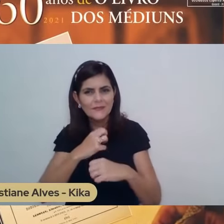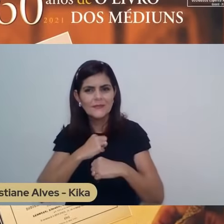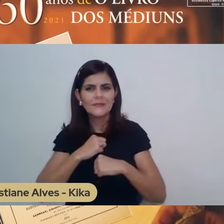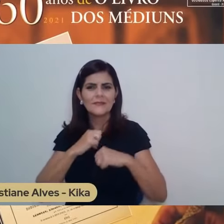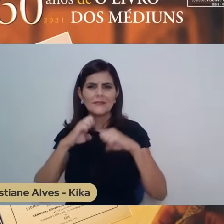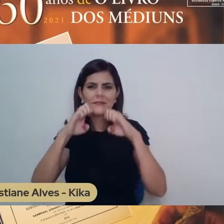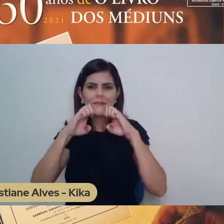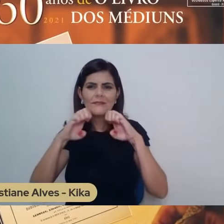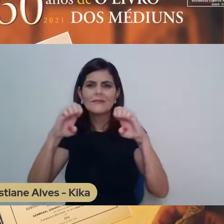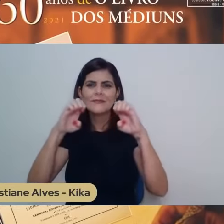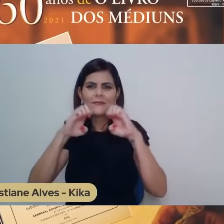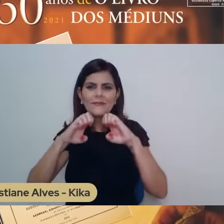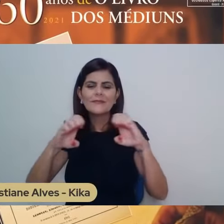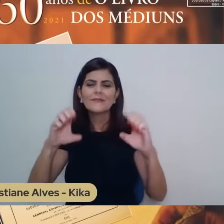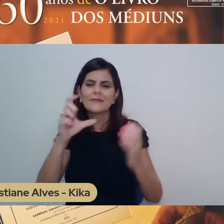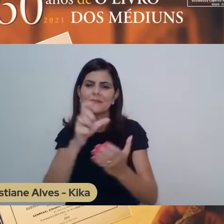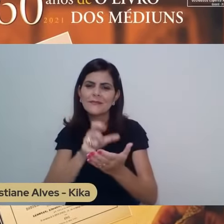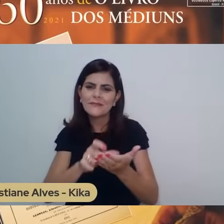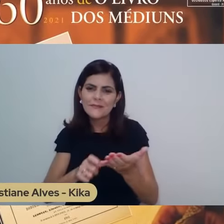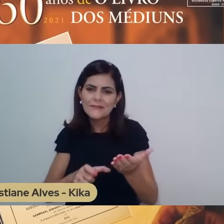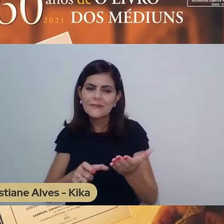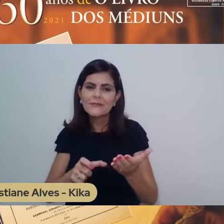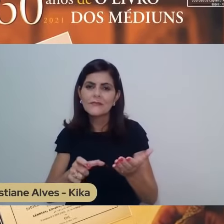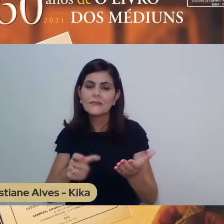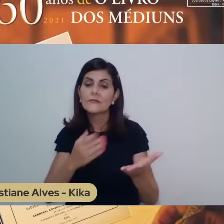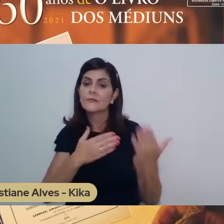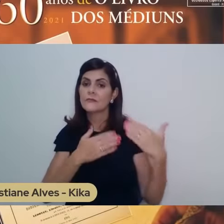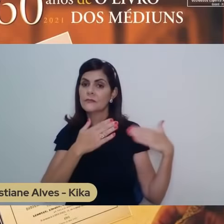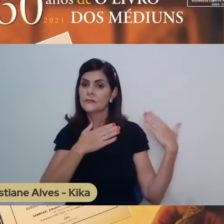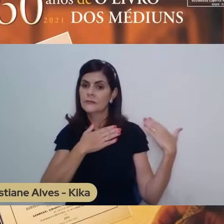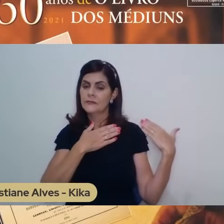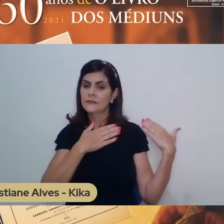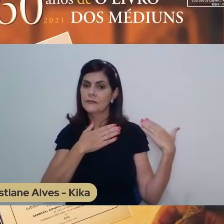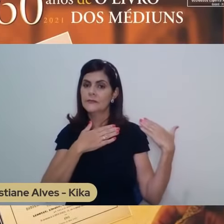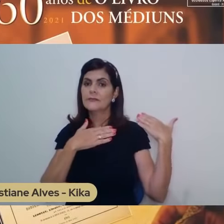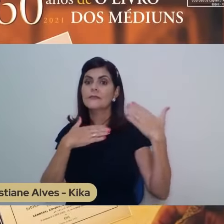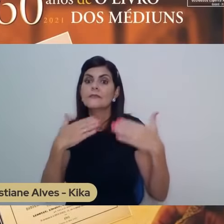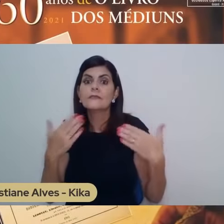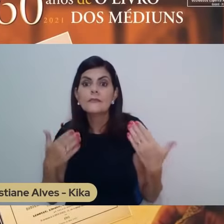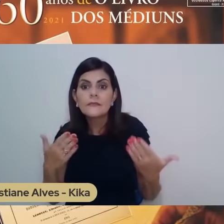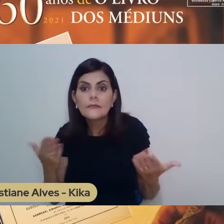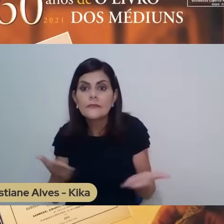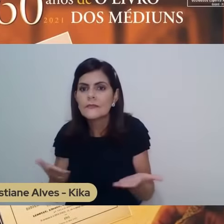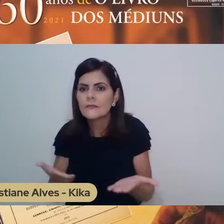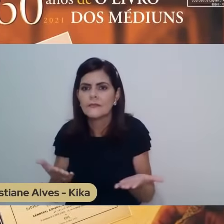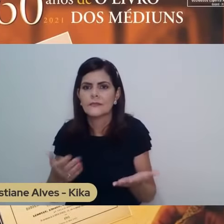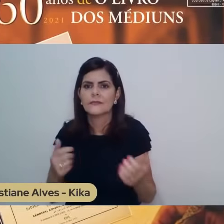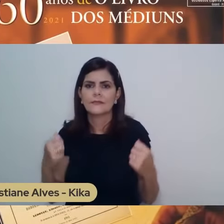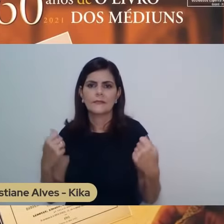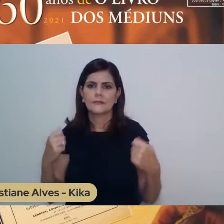É o combate entre o que eu era e o que agora eu preciso ser.